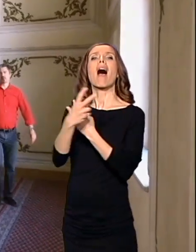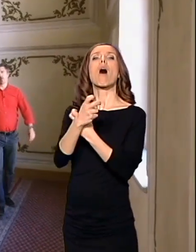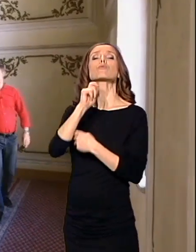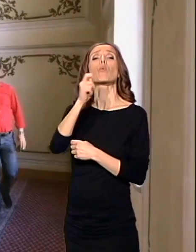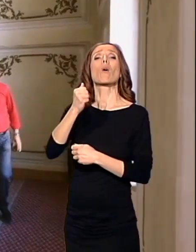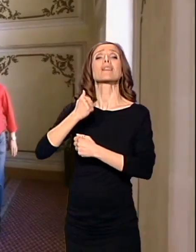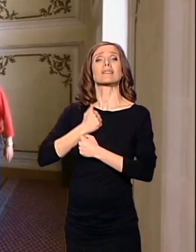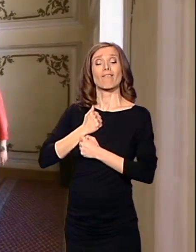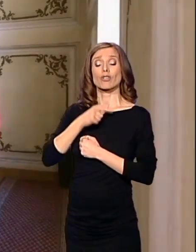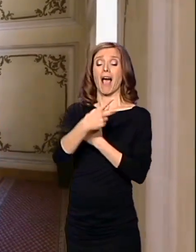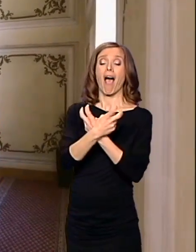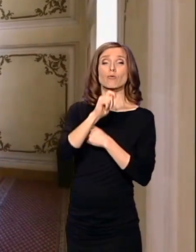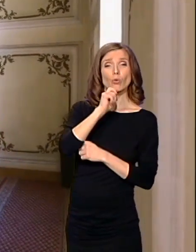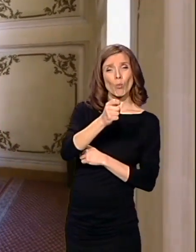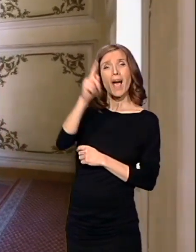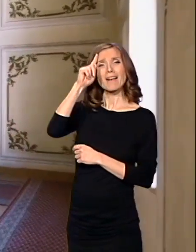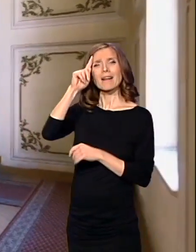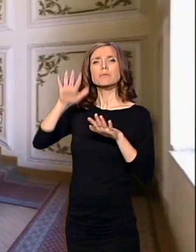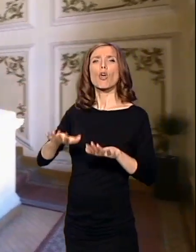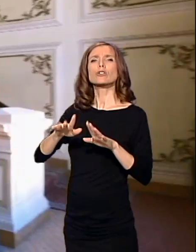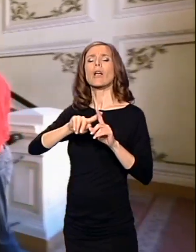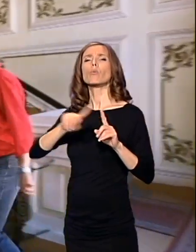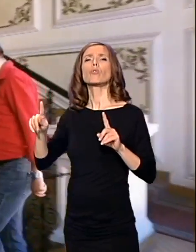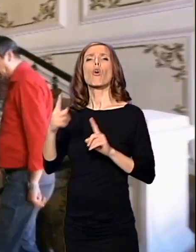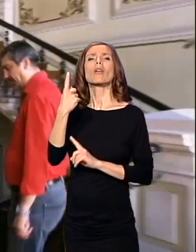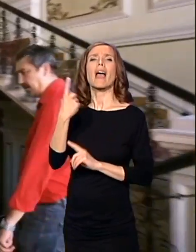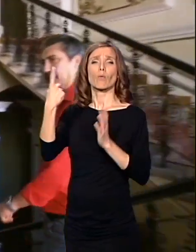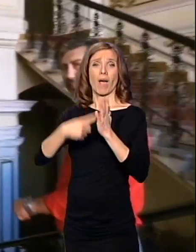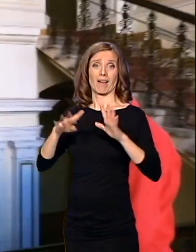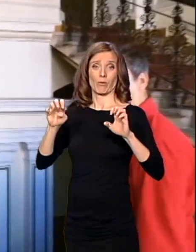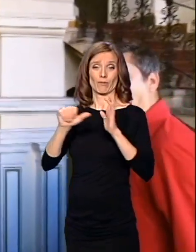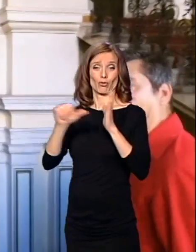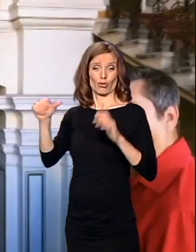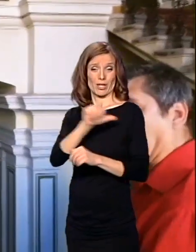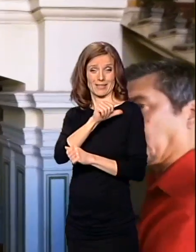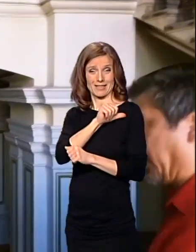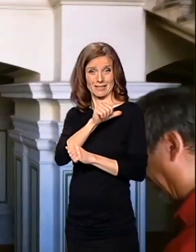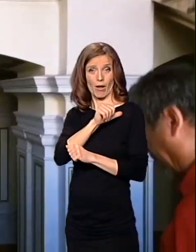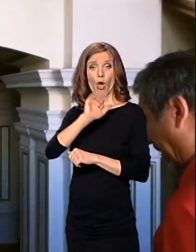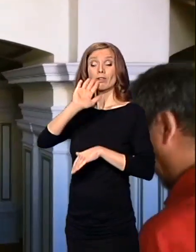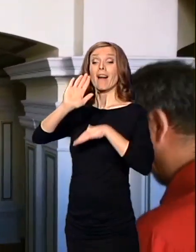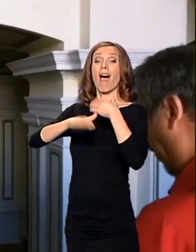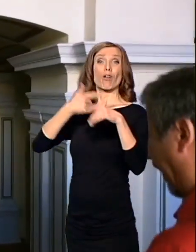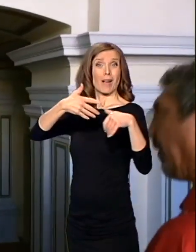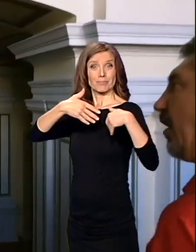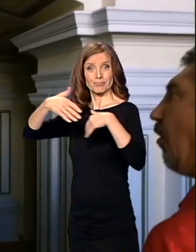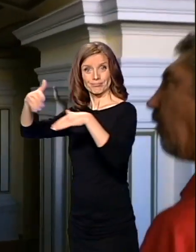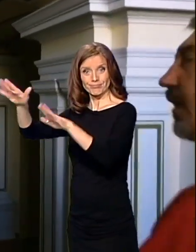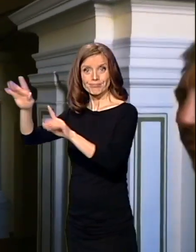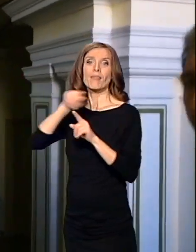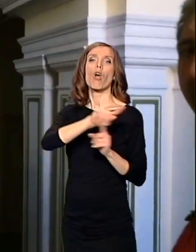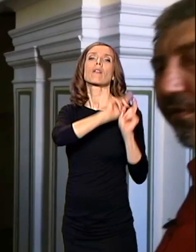Austro-Ugari i Nemci ostaju sve do januara 1916. A onda u Požarevac stižu bugari.